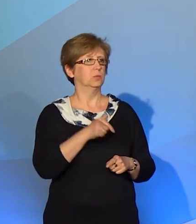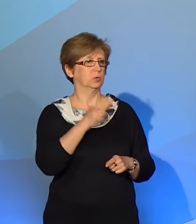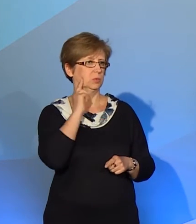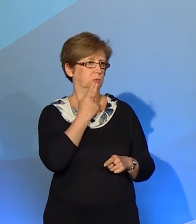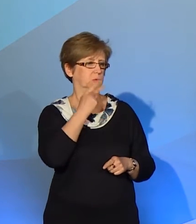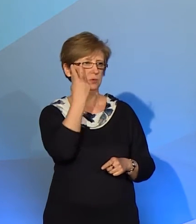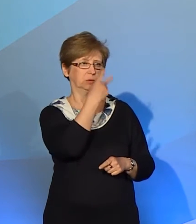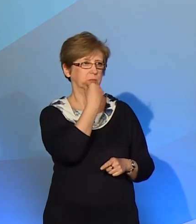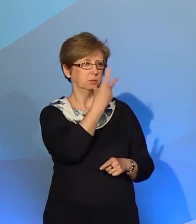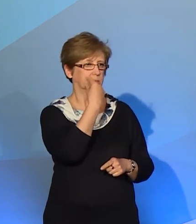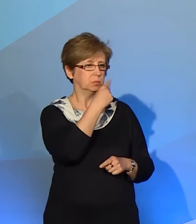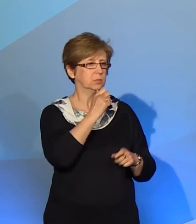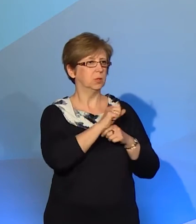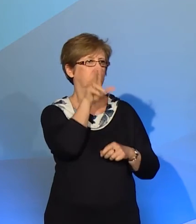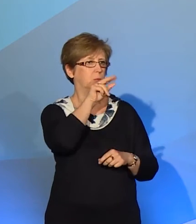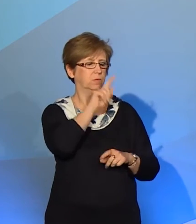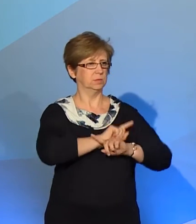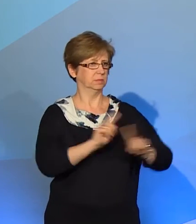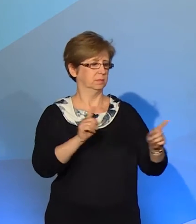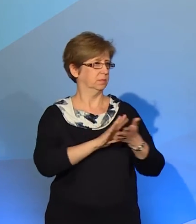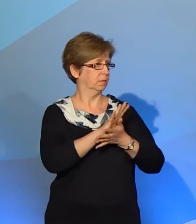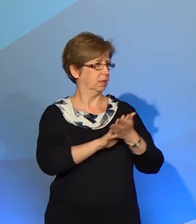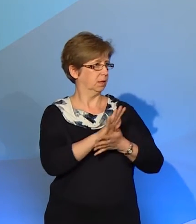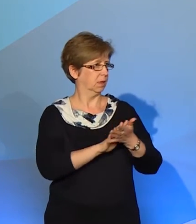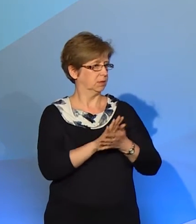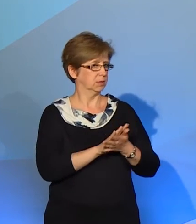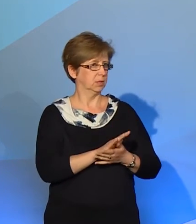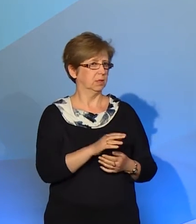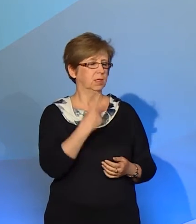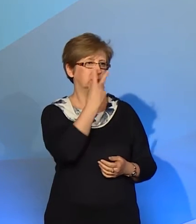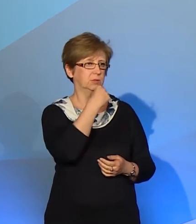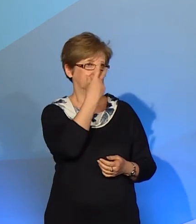mówią, ale niech nie migają. Czytanie z ust, jak Państwo się domyślają, jest bardzo proste.